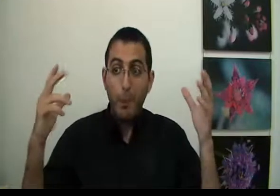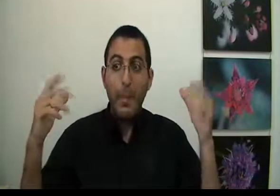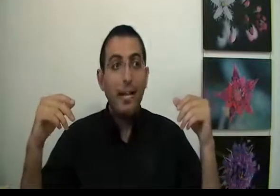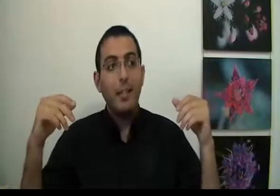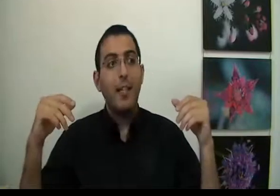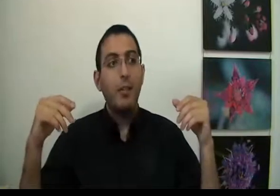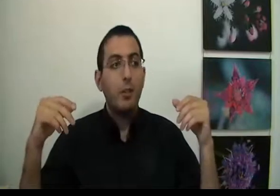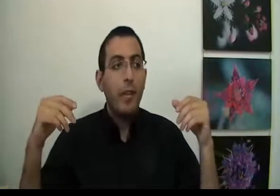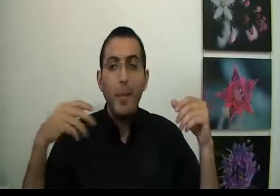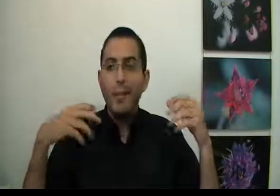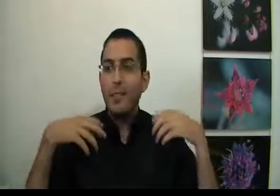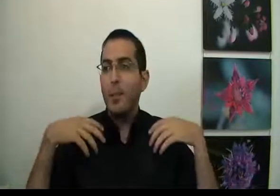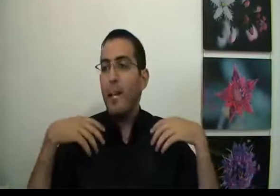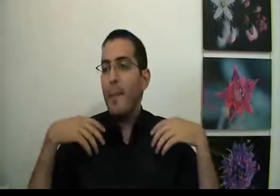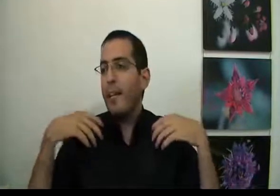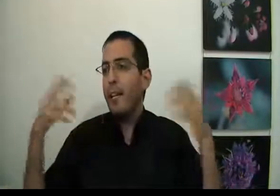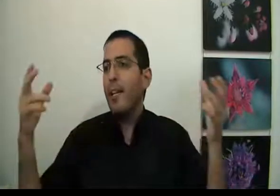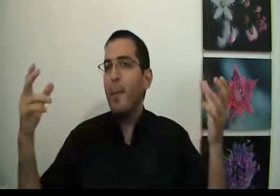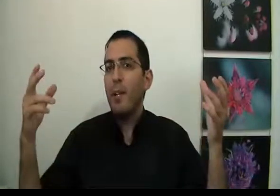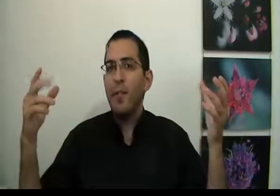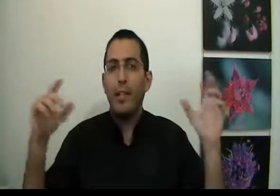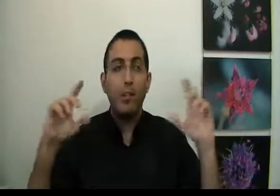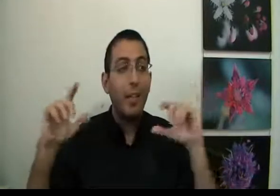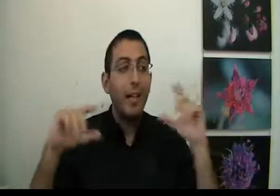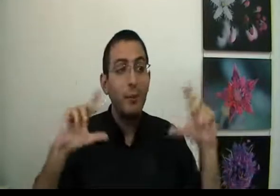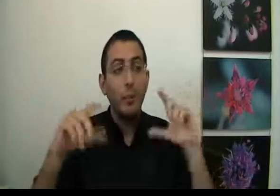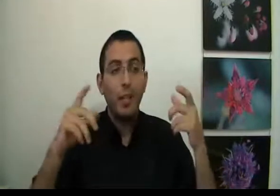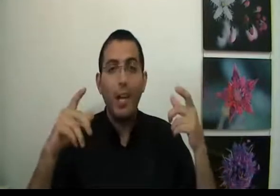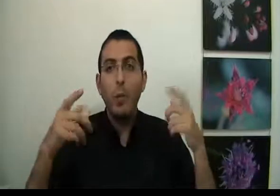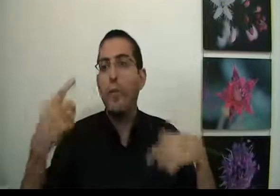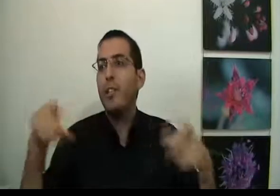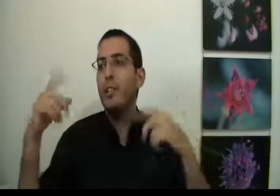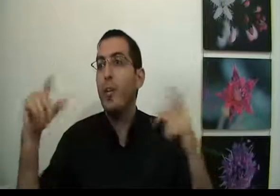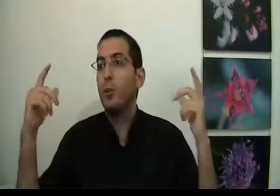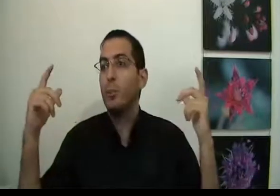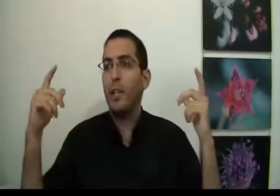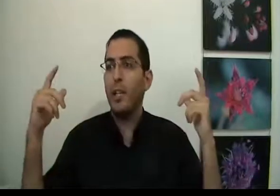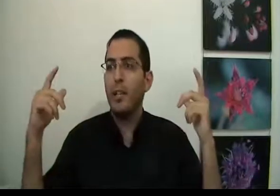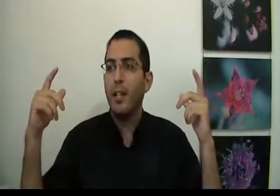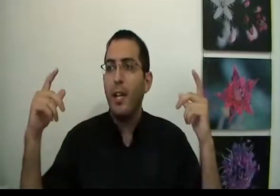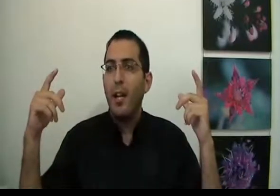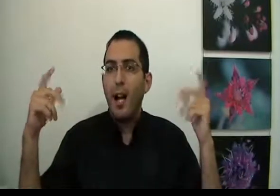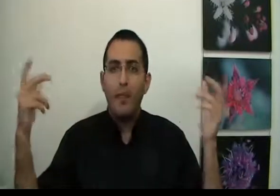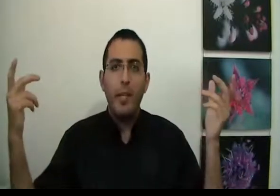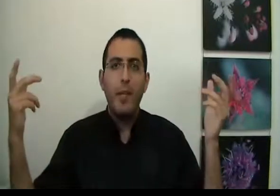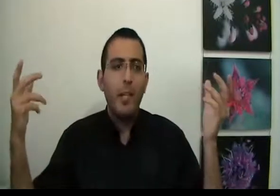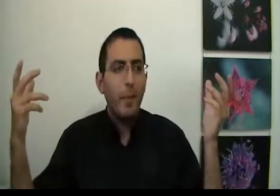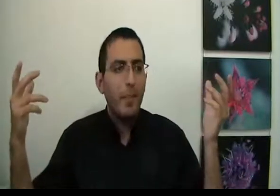מבחינת העקרון. אם אתה צמוד לאמת, אין לך מה מה לפחד. השקרן שהוא משקר, הוא מפחד שיגלוי שהוא משקר. אבל אם בן אדם